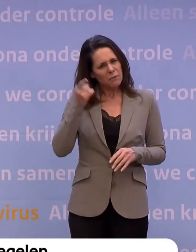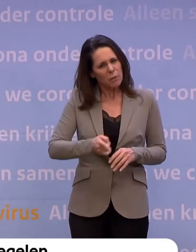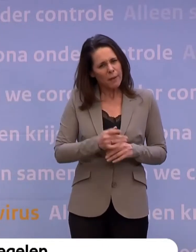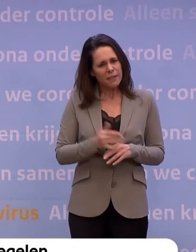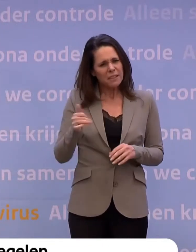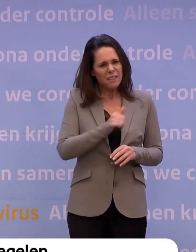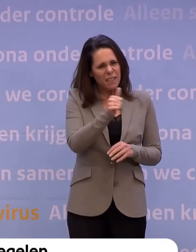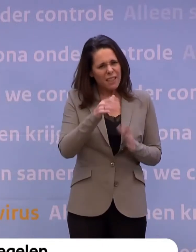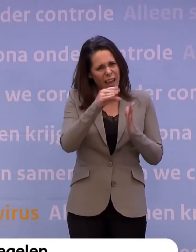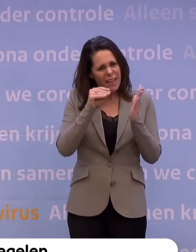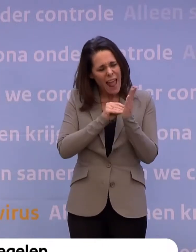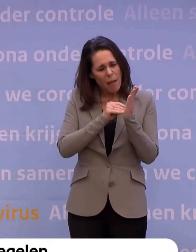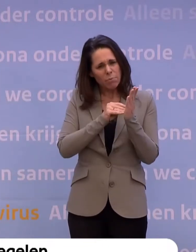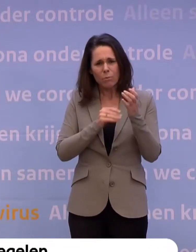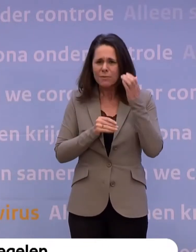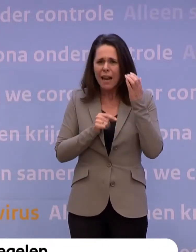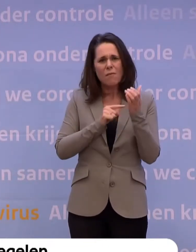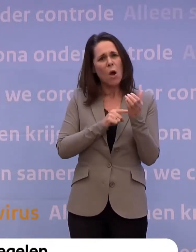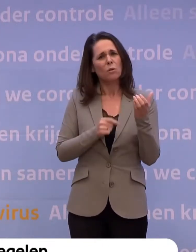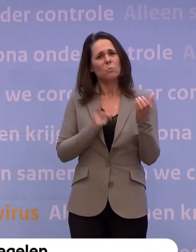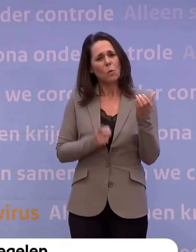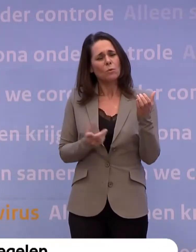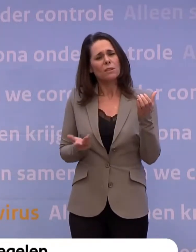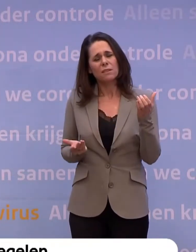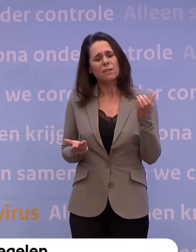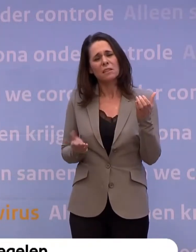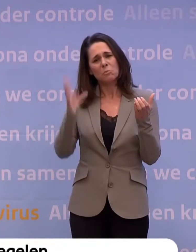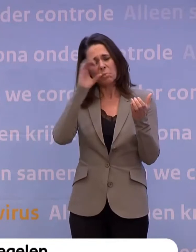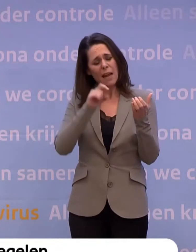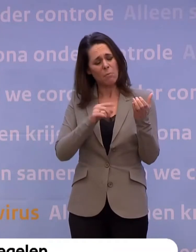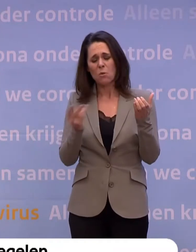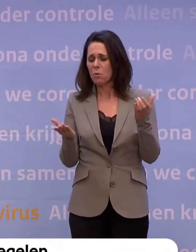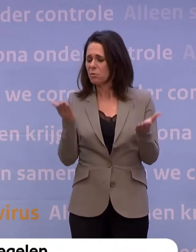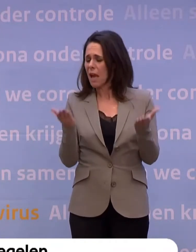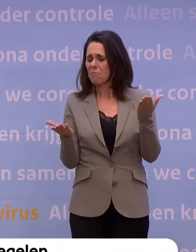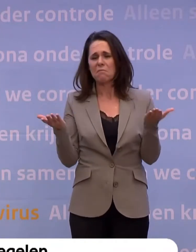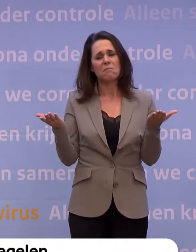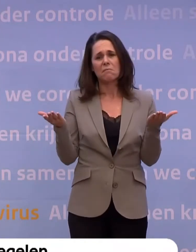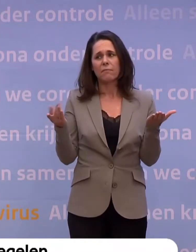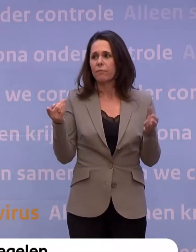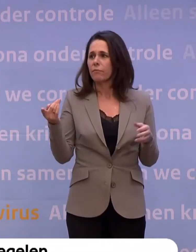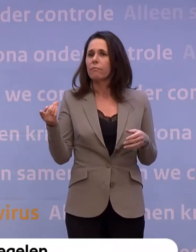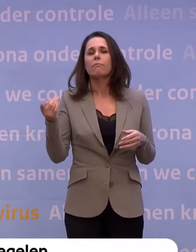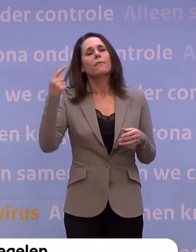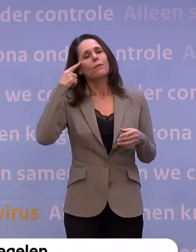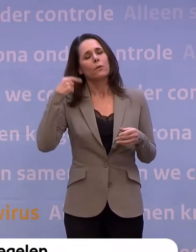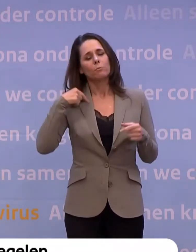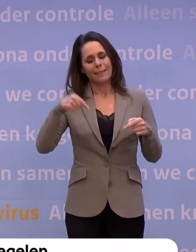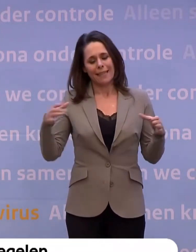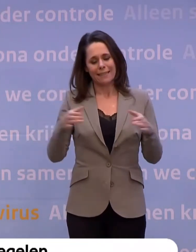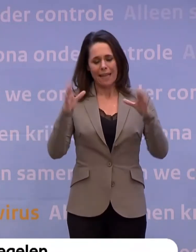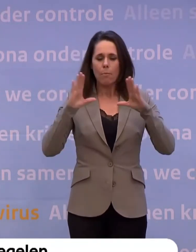iedereen een app moet installeren op zijn telefoon. Ik begrijp niet hoe die twee dingen samen passen. Volgens mij willen wij in deze